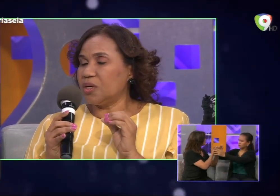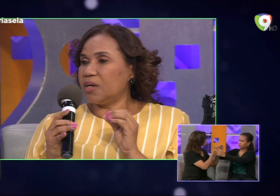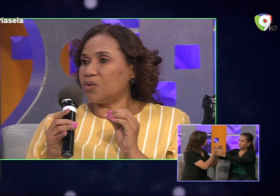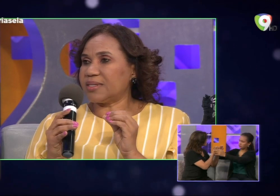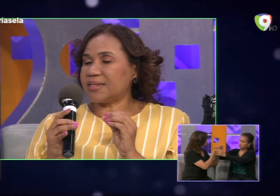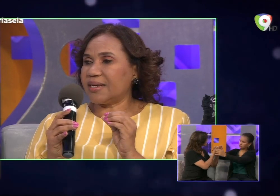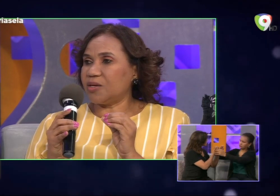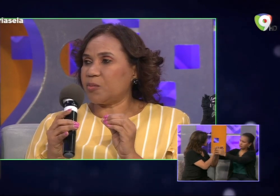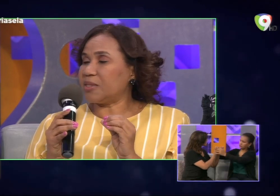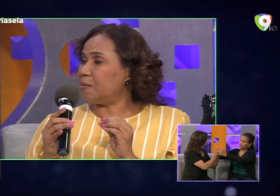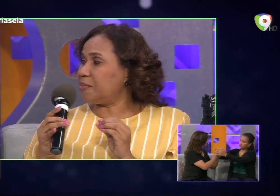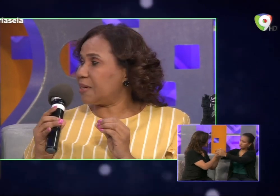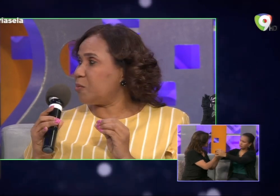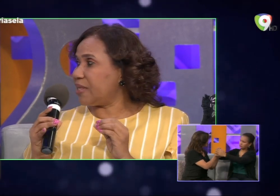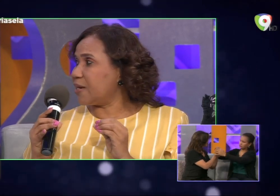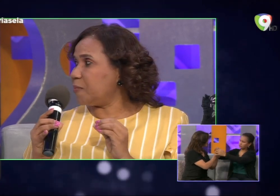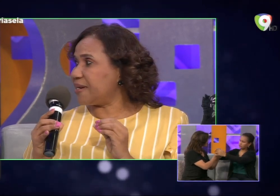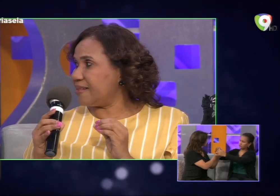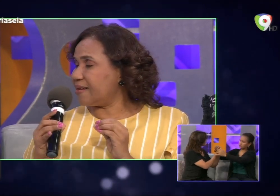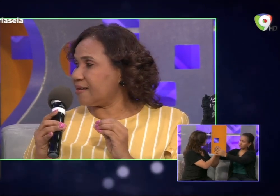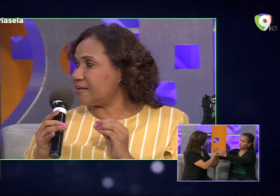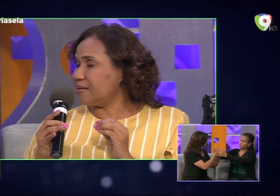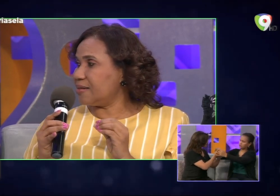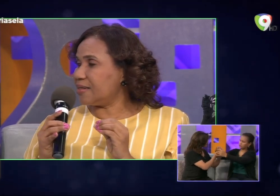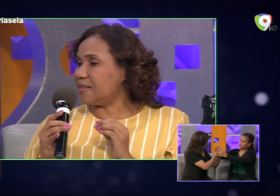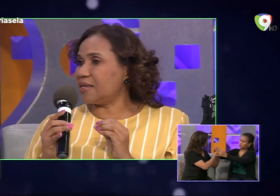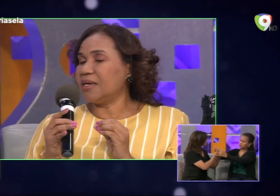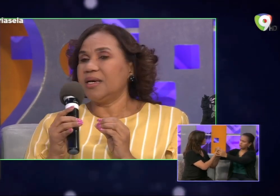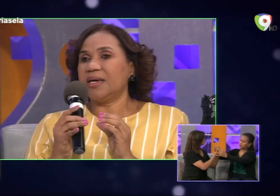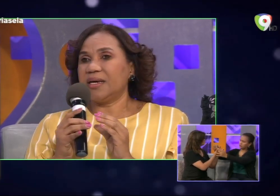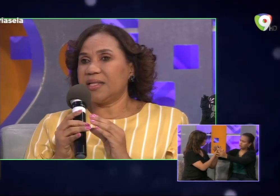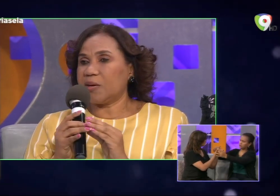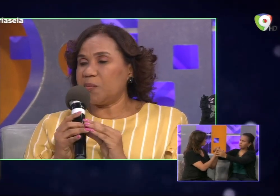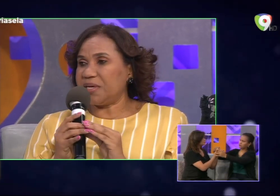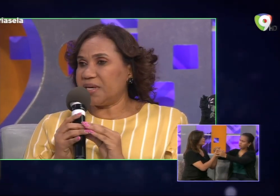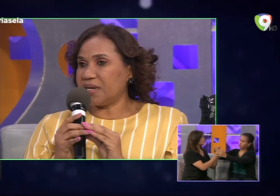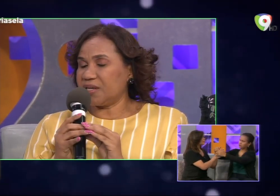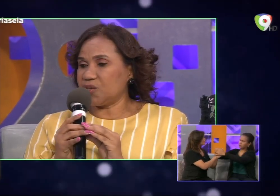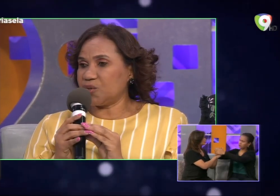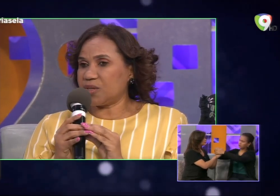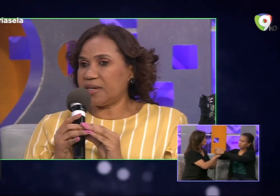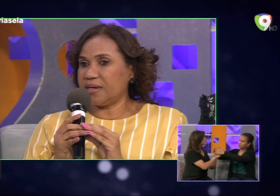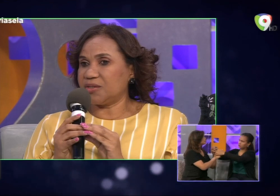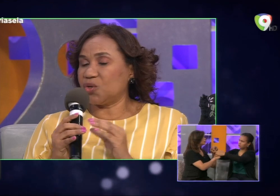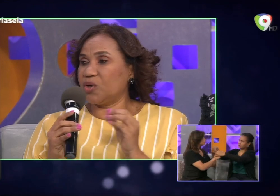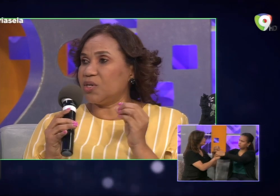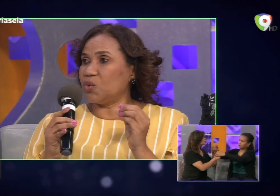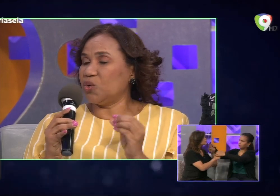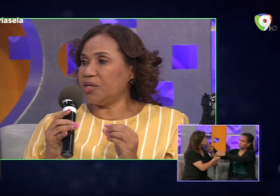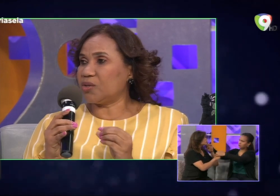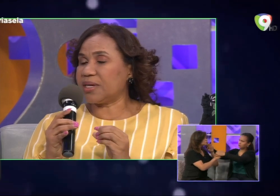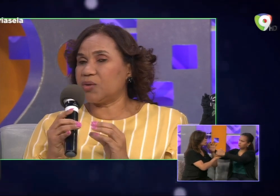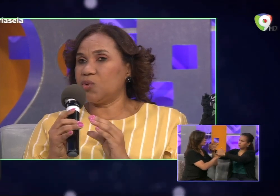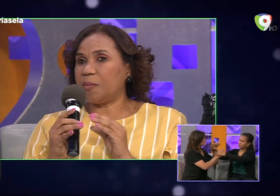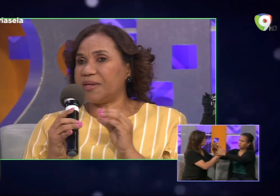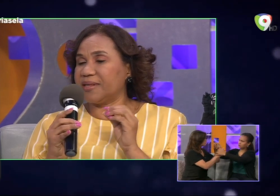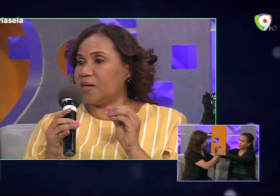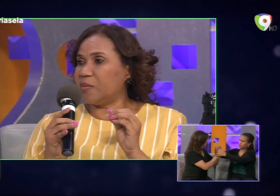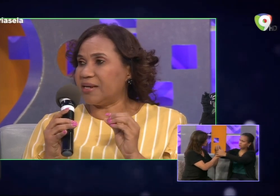cosas que ellos puedan emprender también ellos son incluidos algunos aprenden el